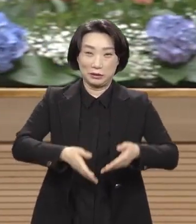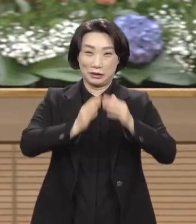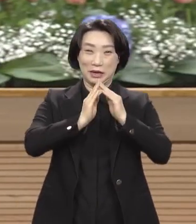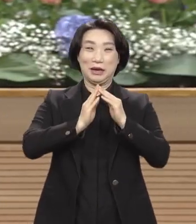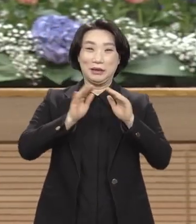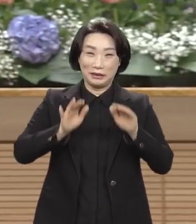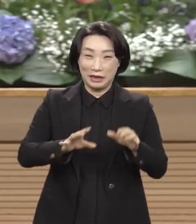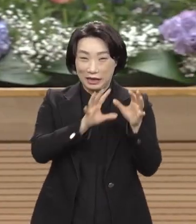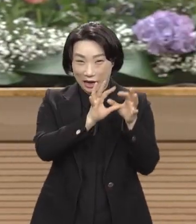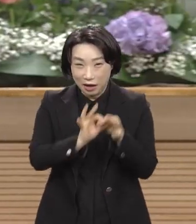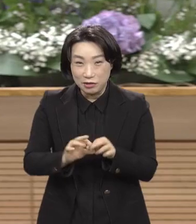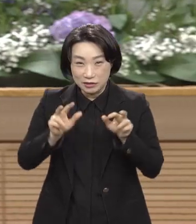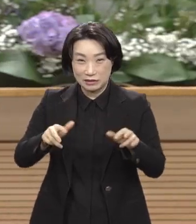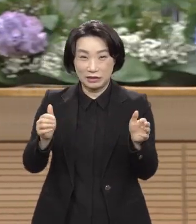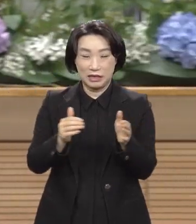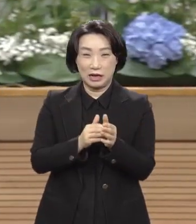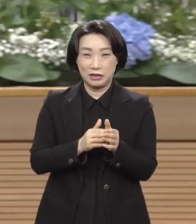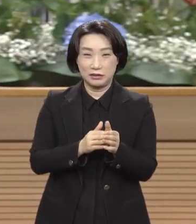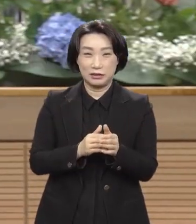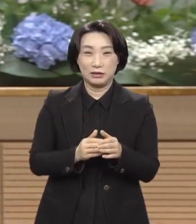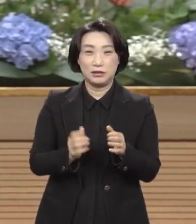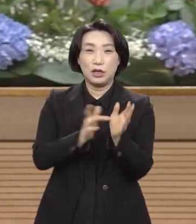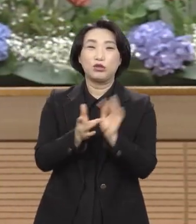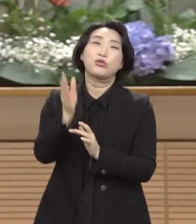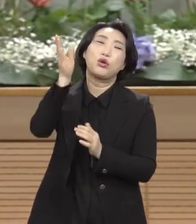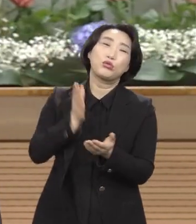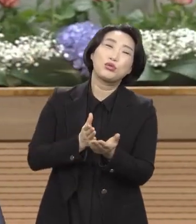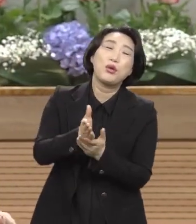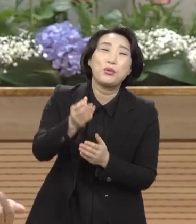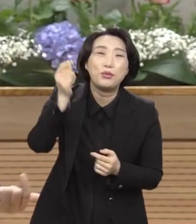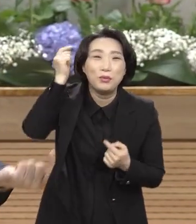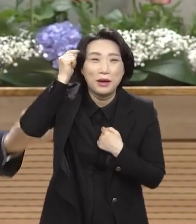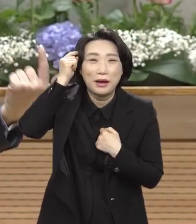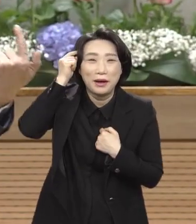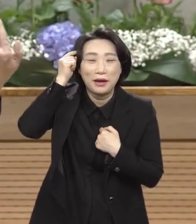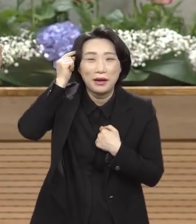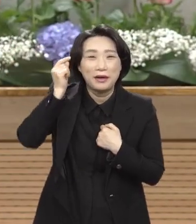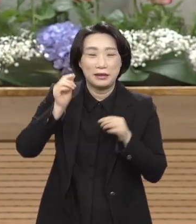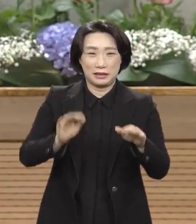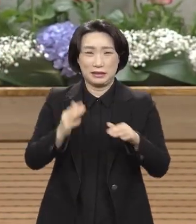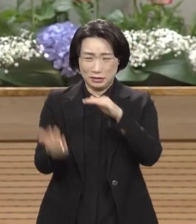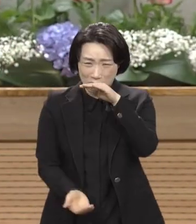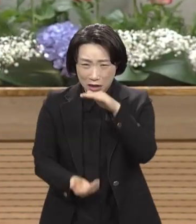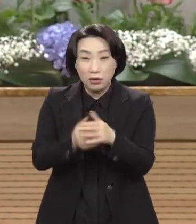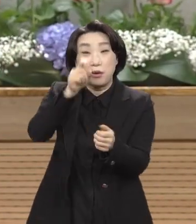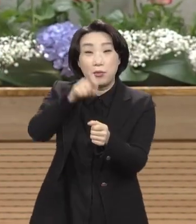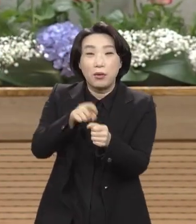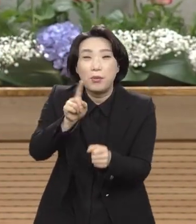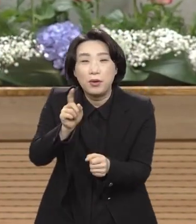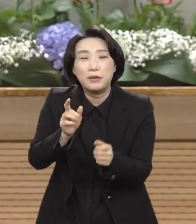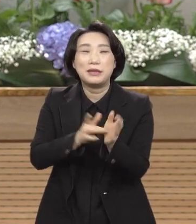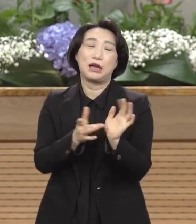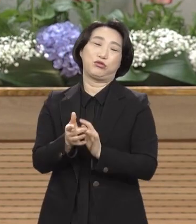그들만 하느냐 나에게 최고의 화제는 예수야 아멘